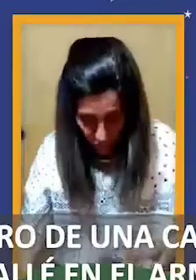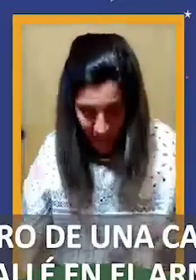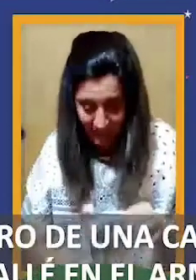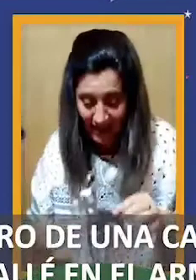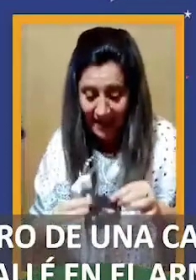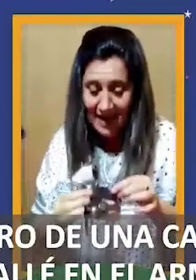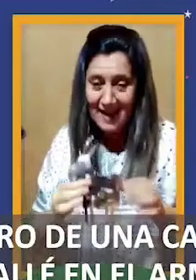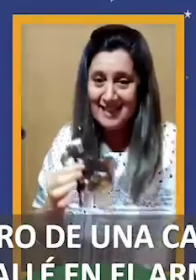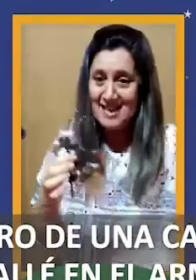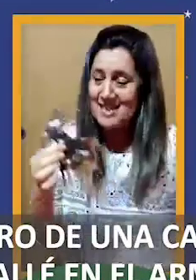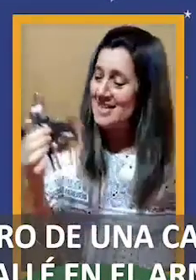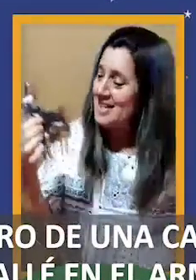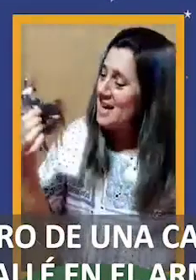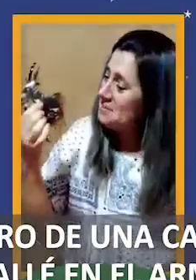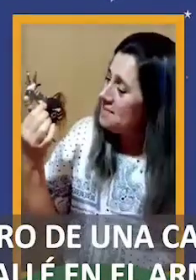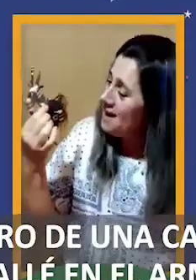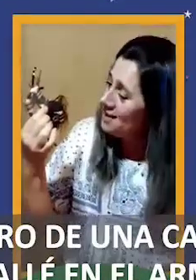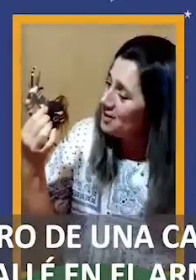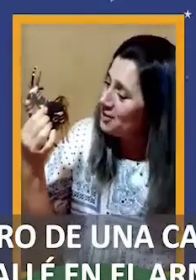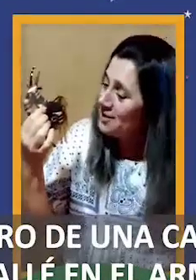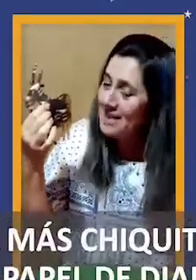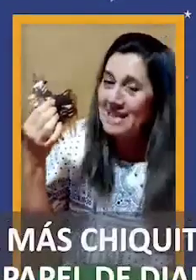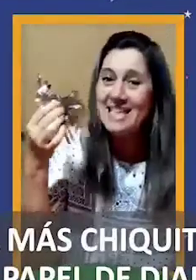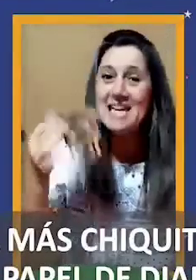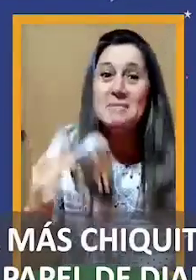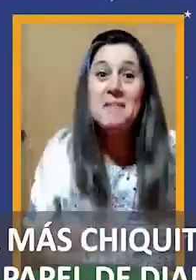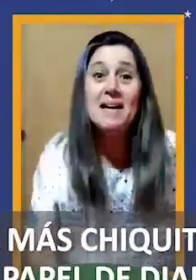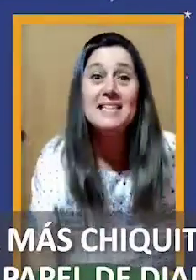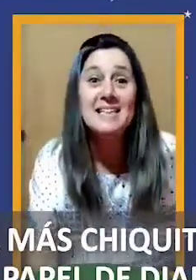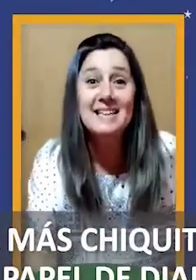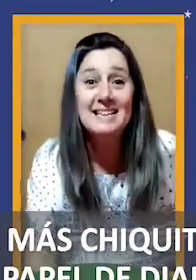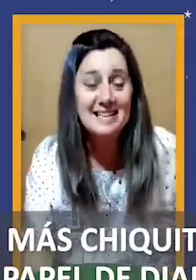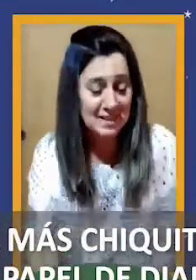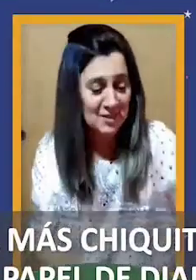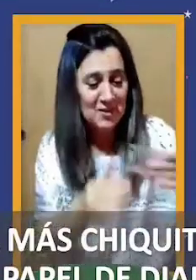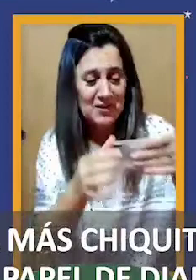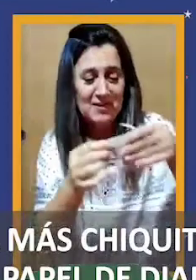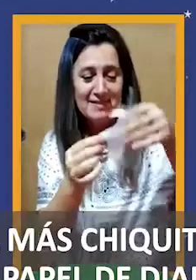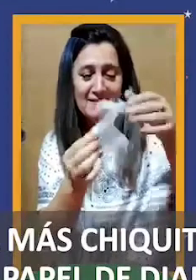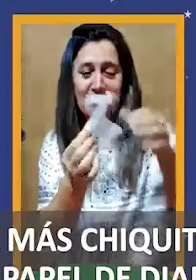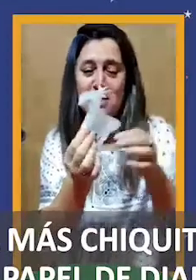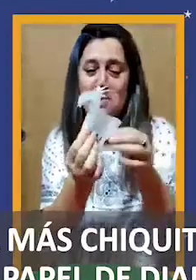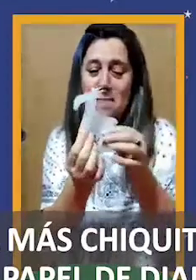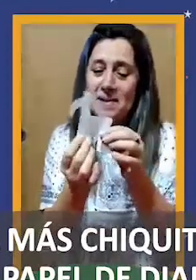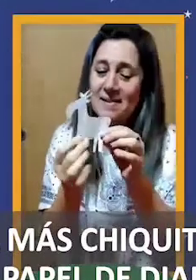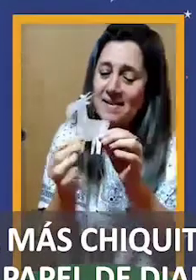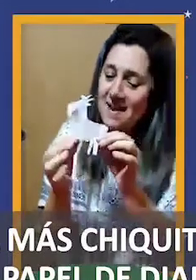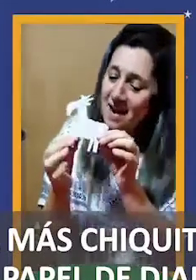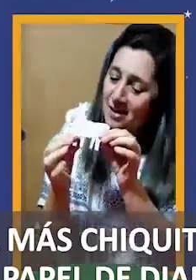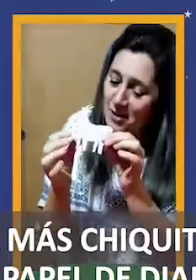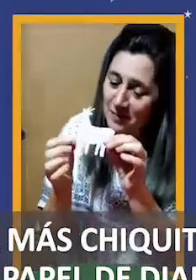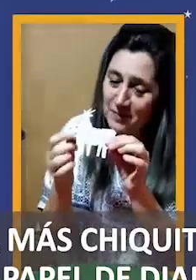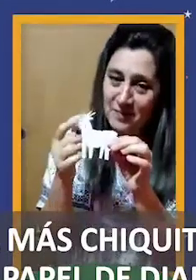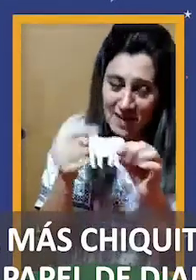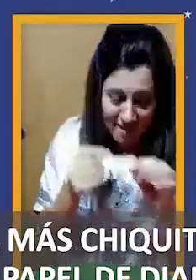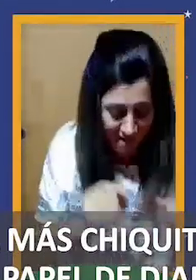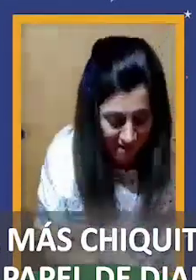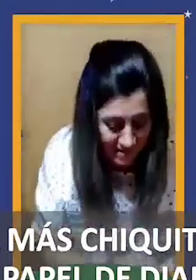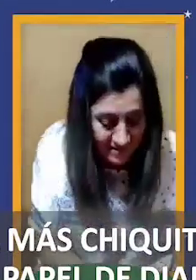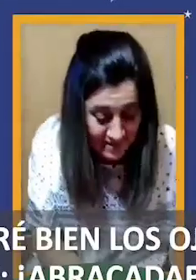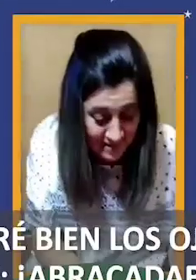otro de una caja que hallé en el armario y el más chiquitito de papel de diario.